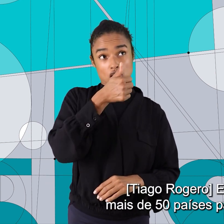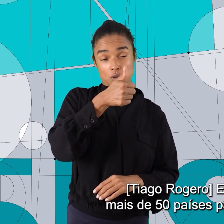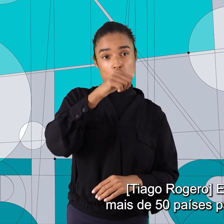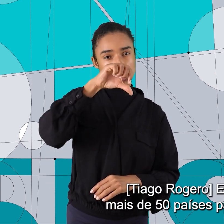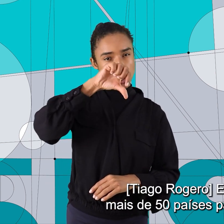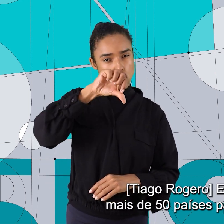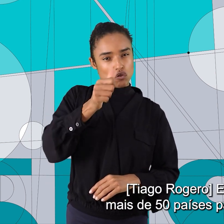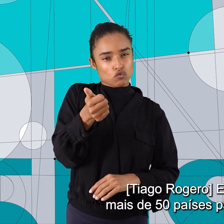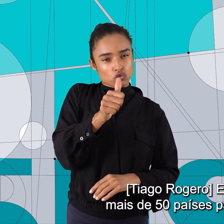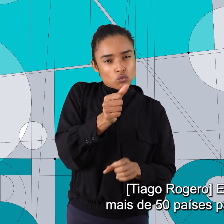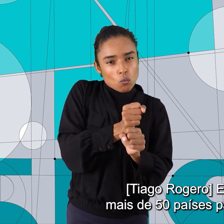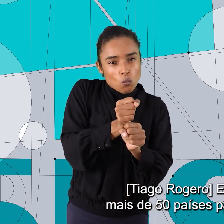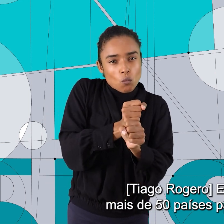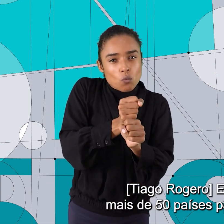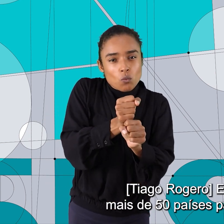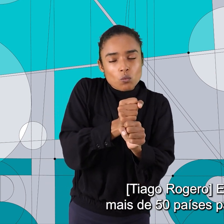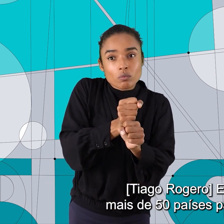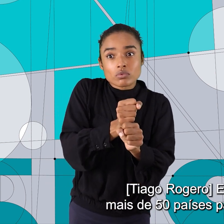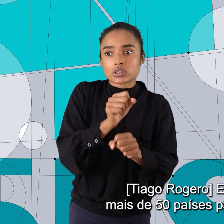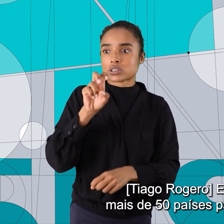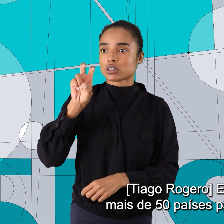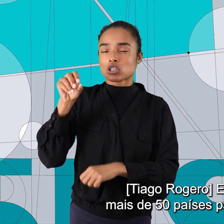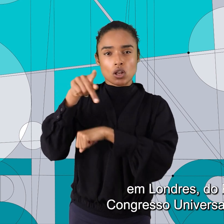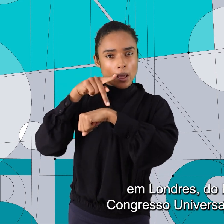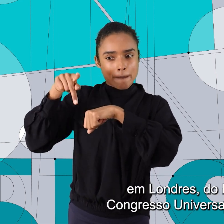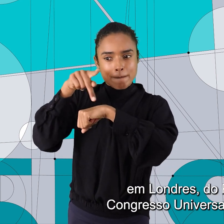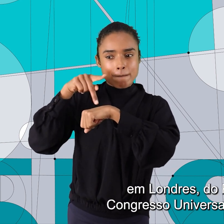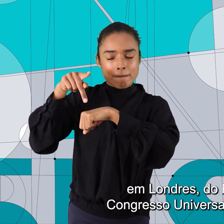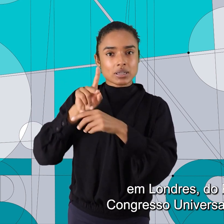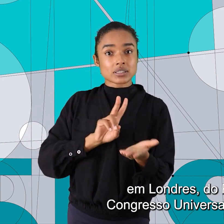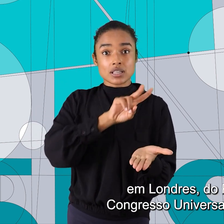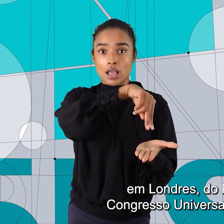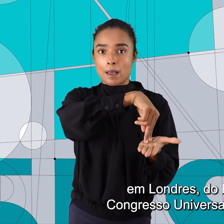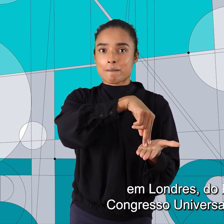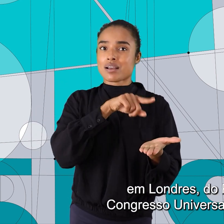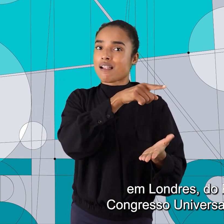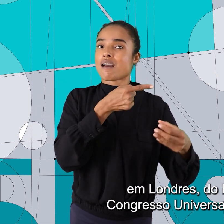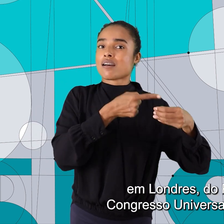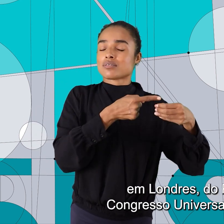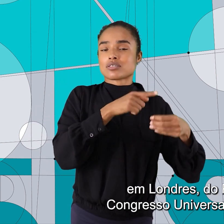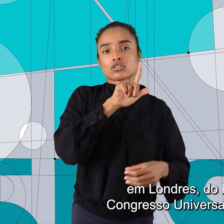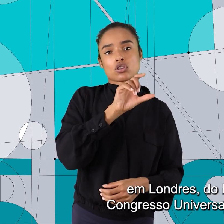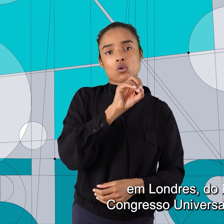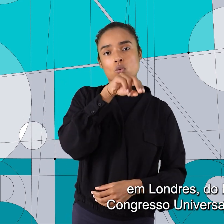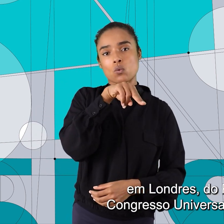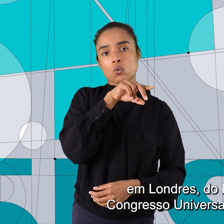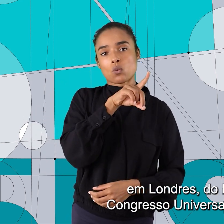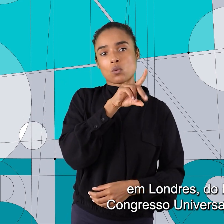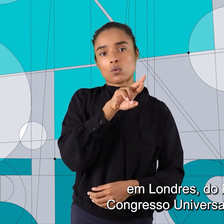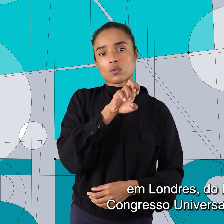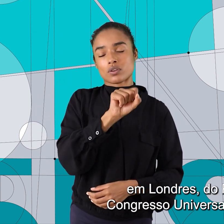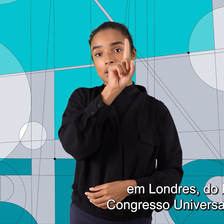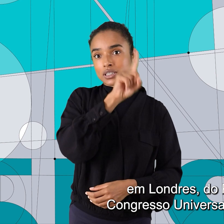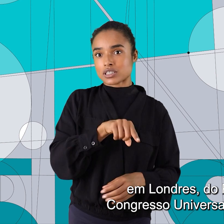Em 1911, mais de 50 países participaram em Londres do primeiro Congresso Universal